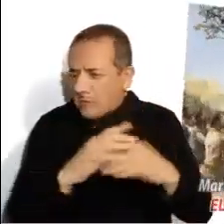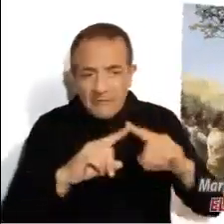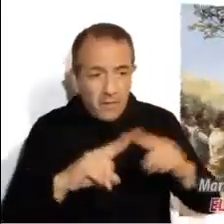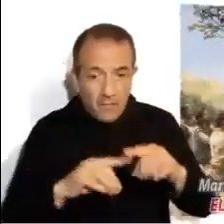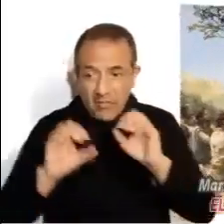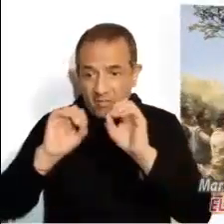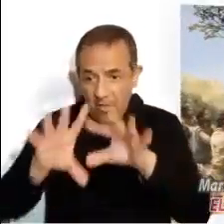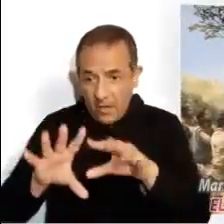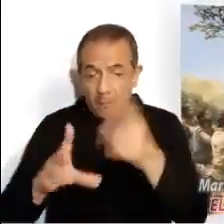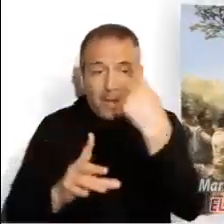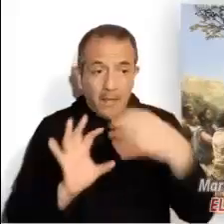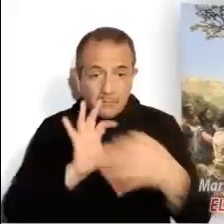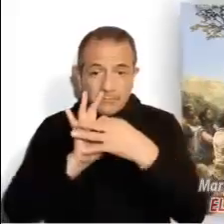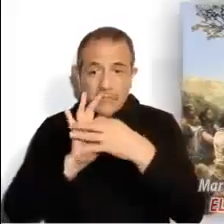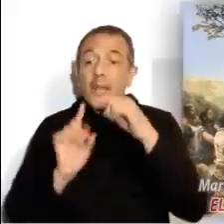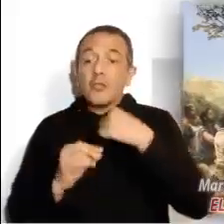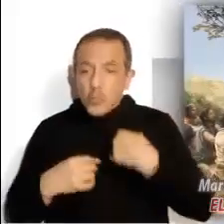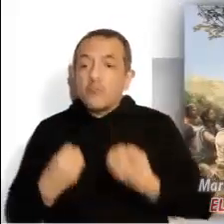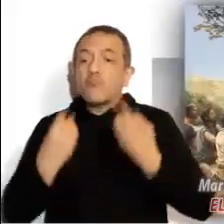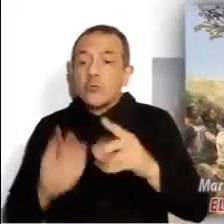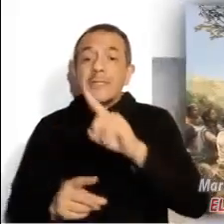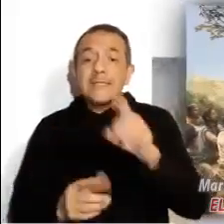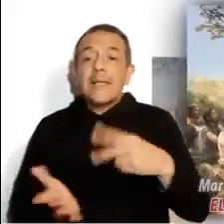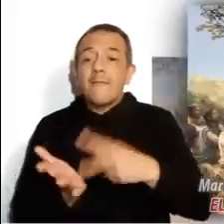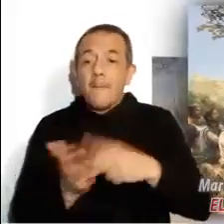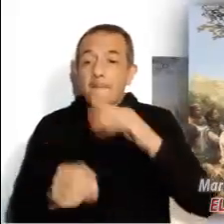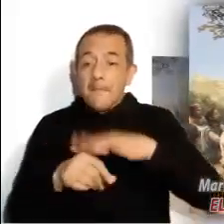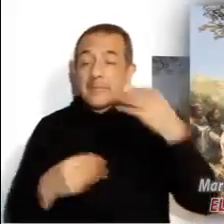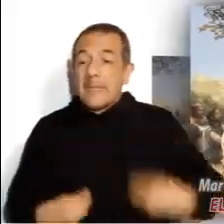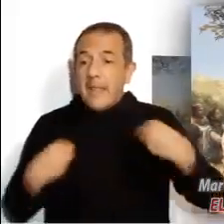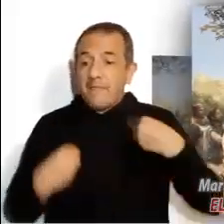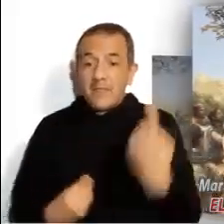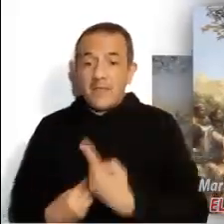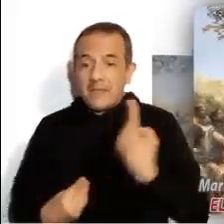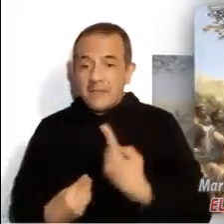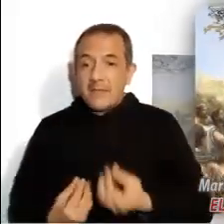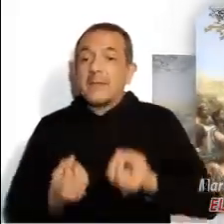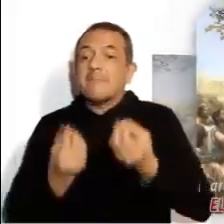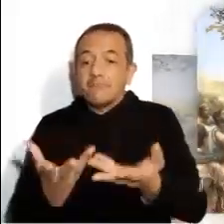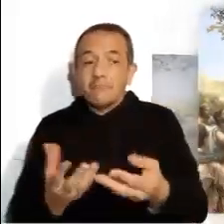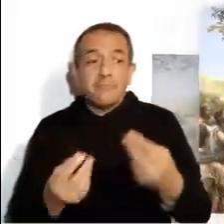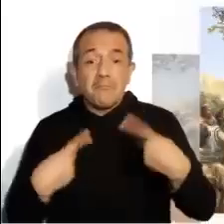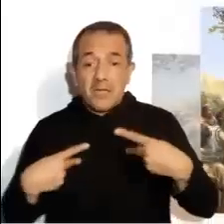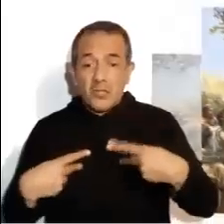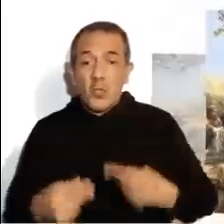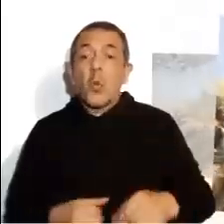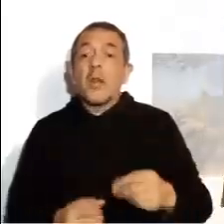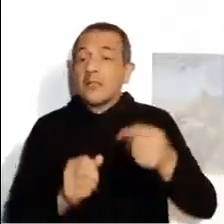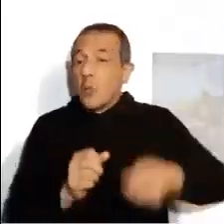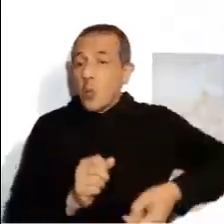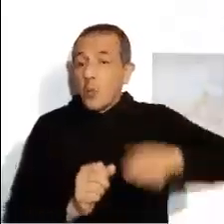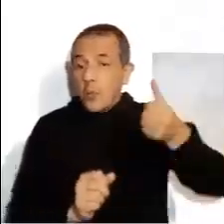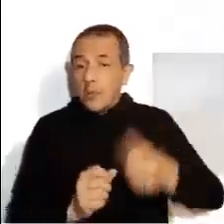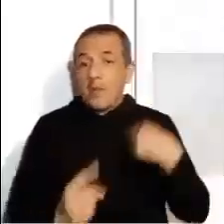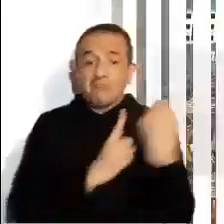recibirá cien veces más y heredará la vida eterna. Y muchos primeros serán